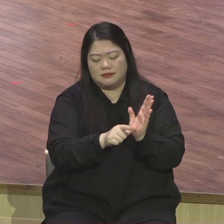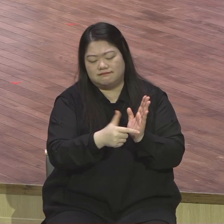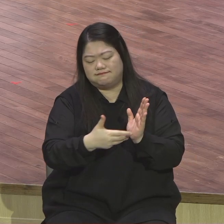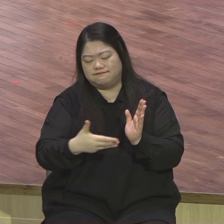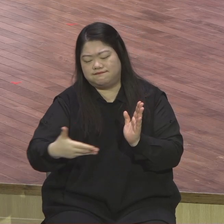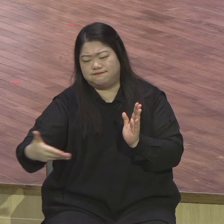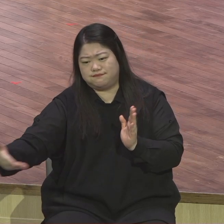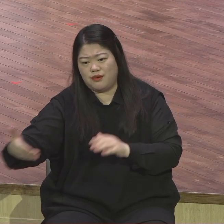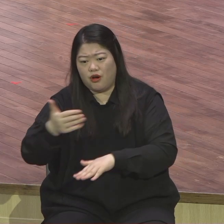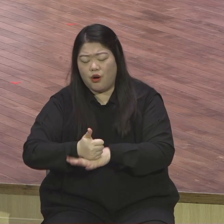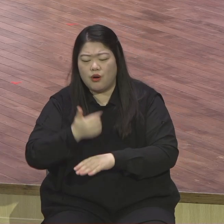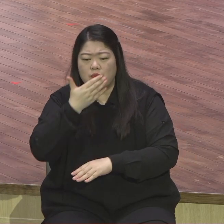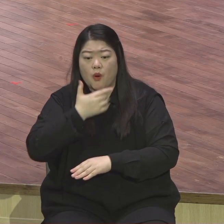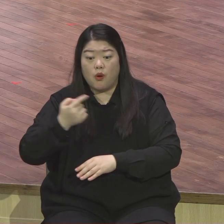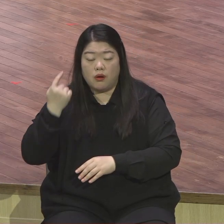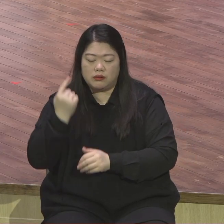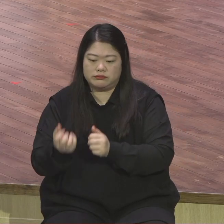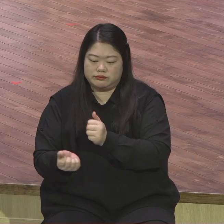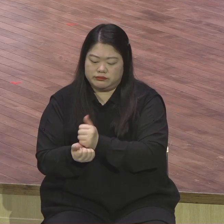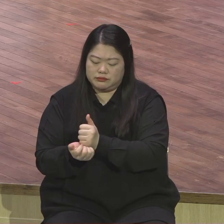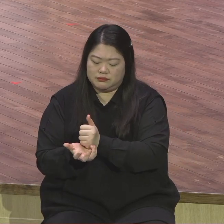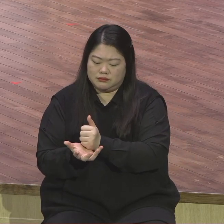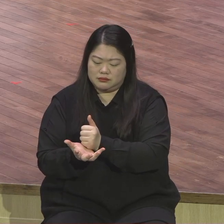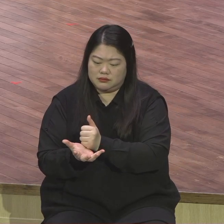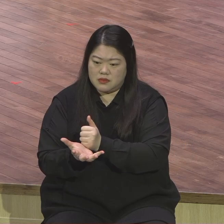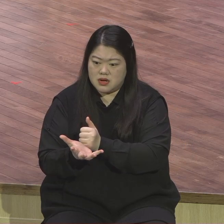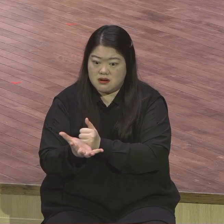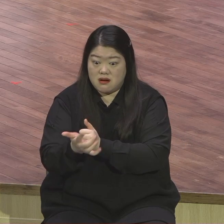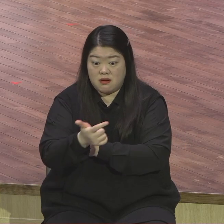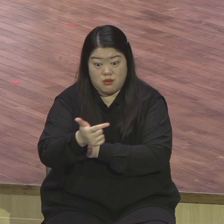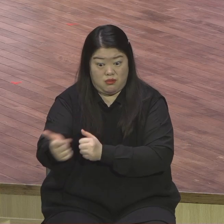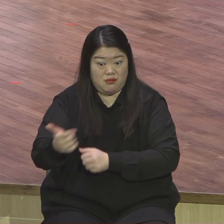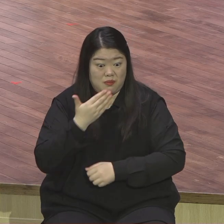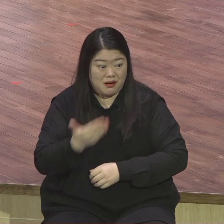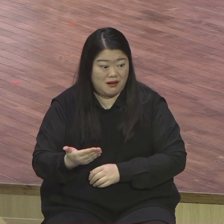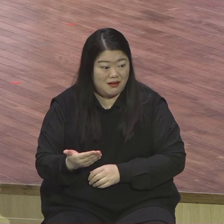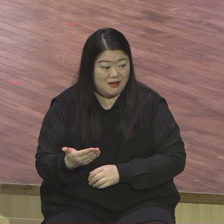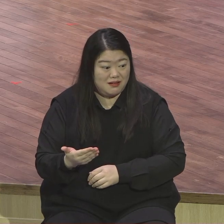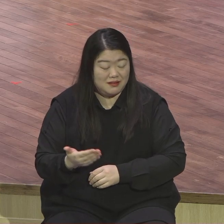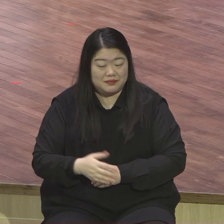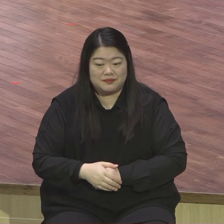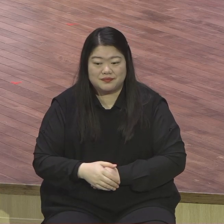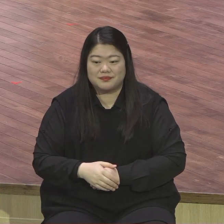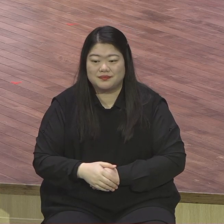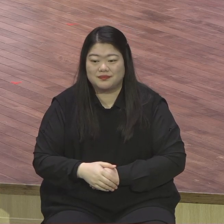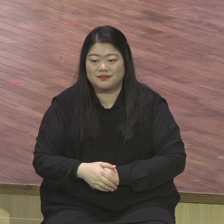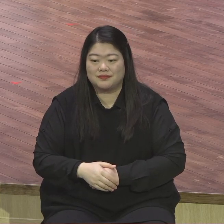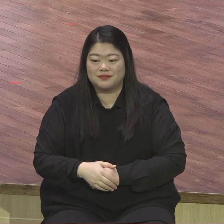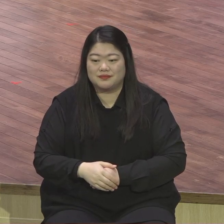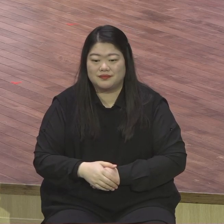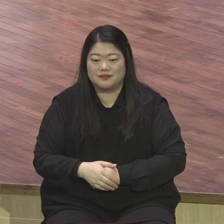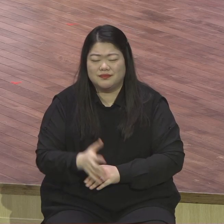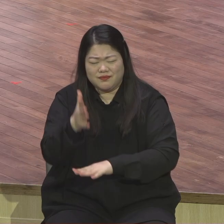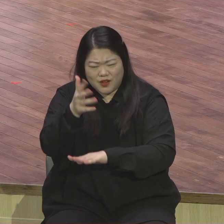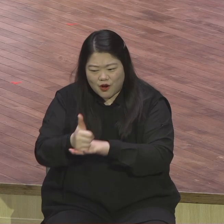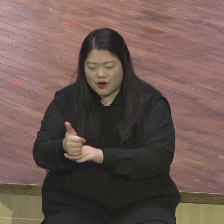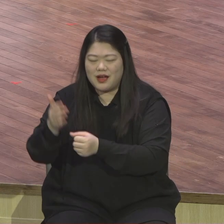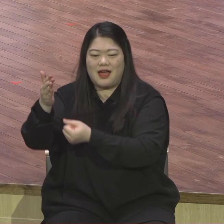두드러지고 있는 모습을 볼 때 하나님께서 우리 영교회를 2, 3, 7나라